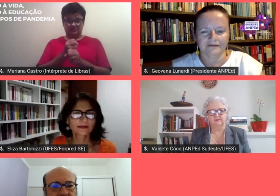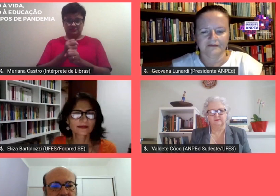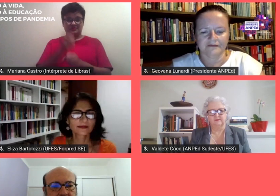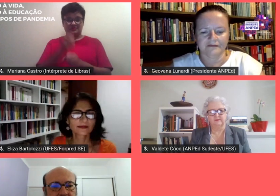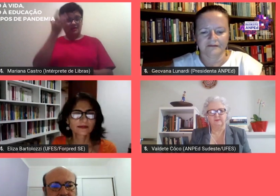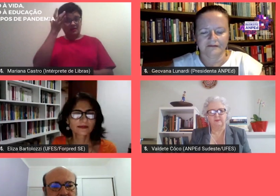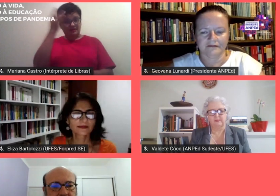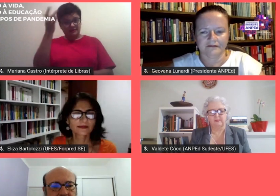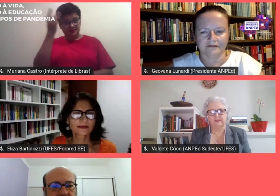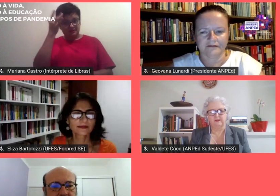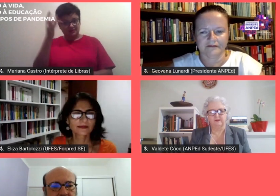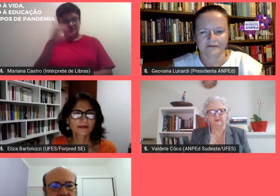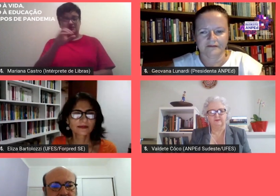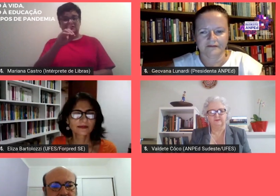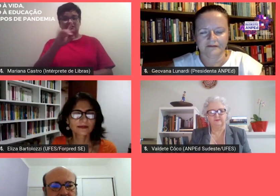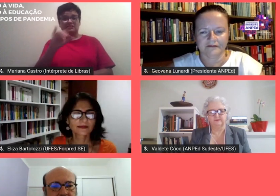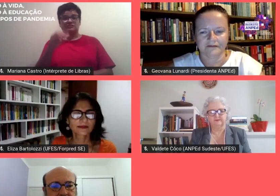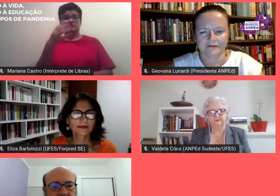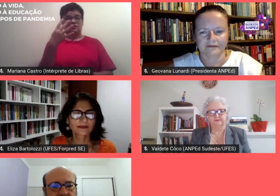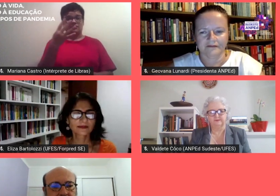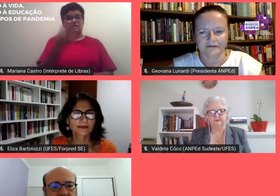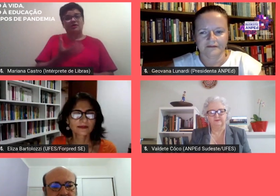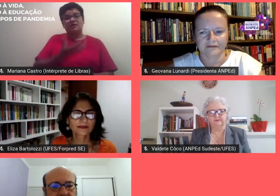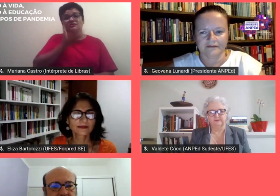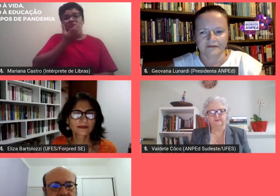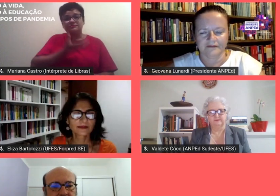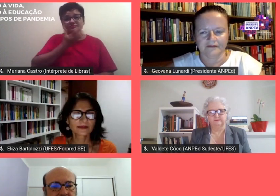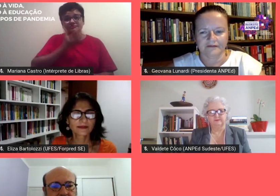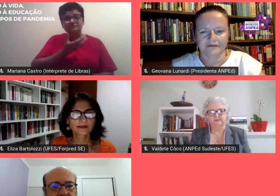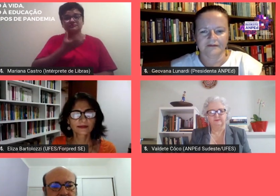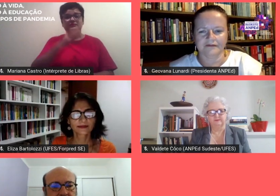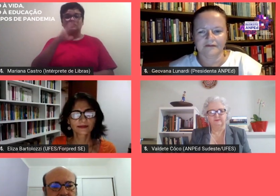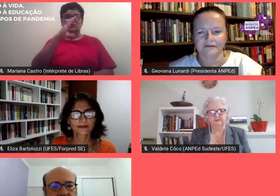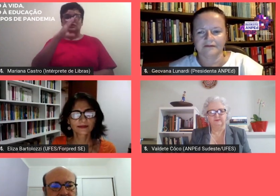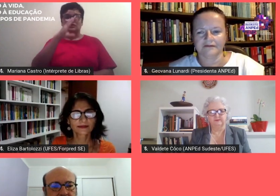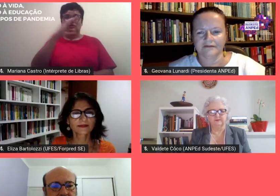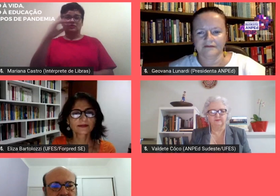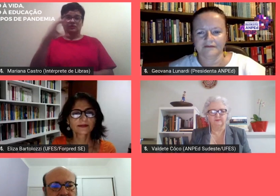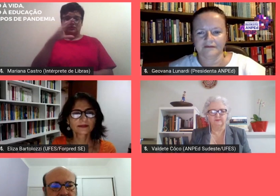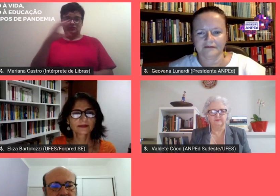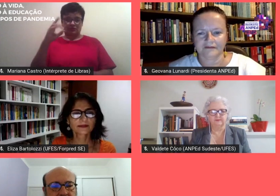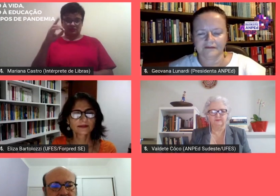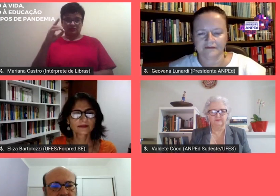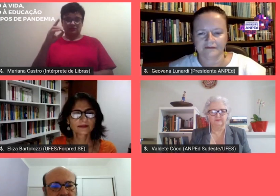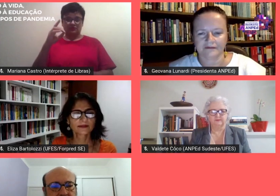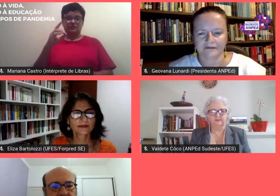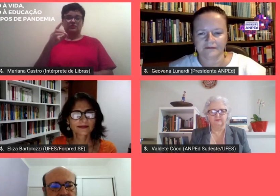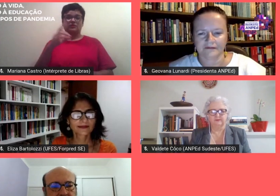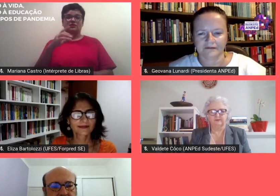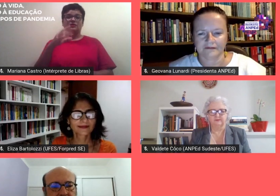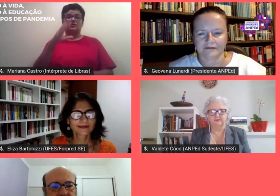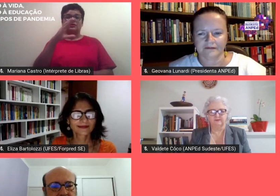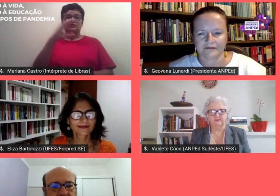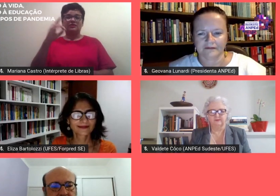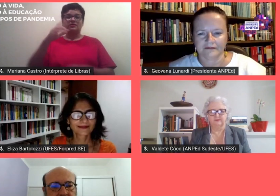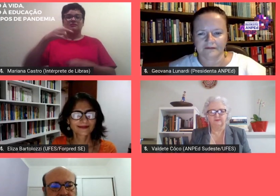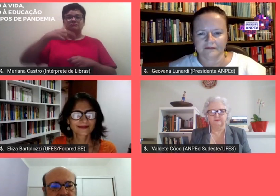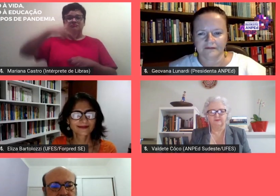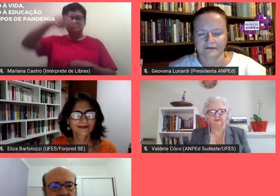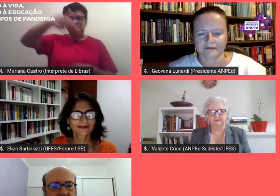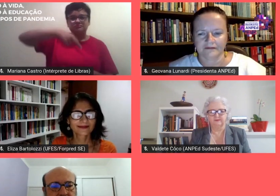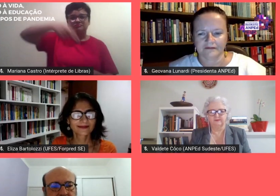dia 4 de dezembro os coordenadores os corredores estariam repletos de estudantes